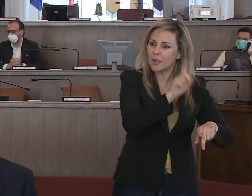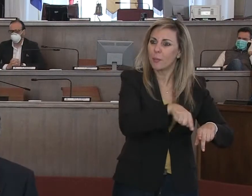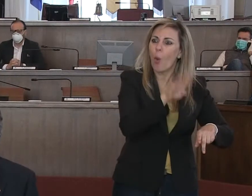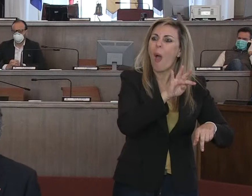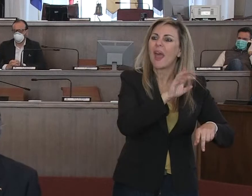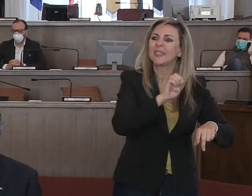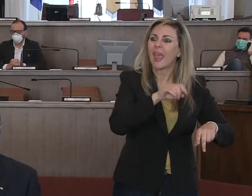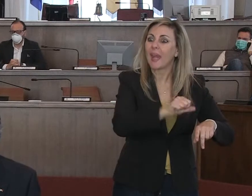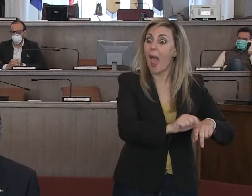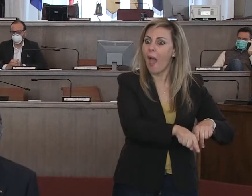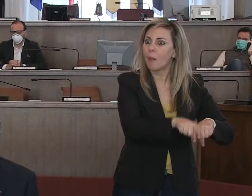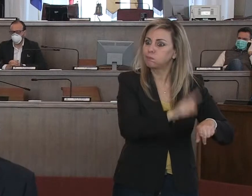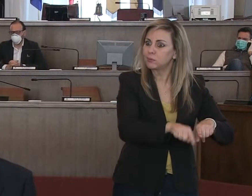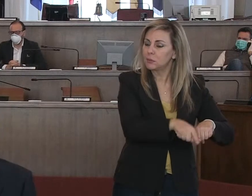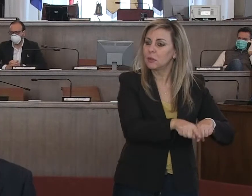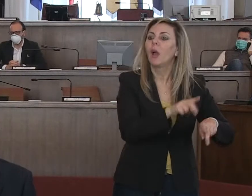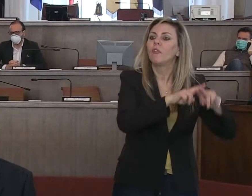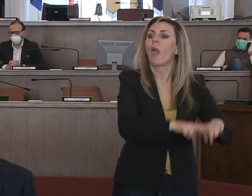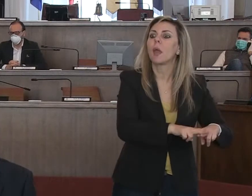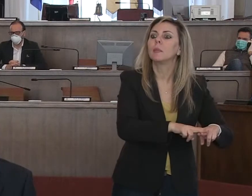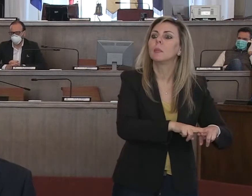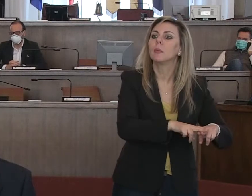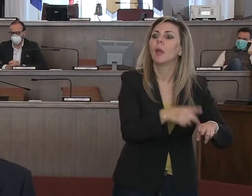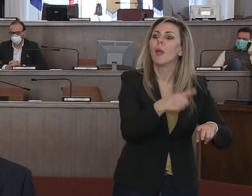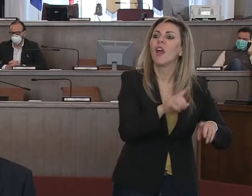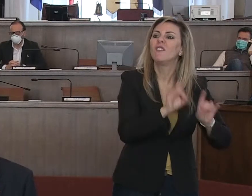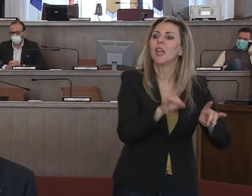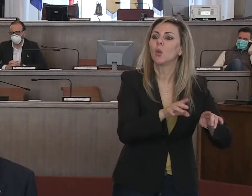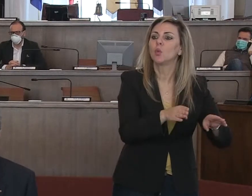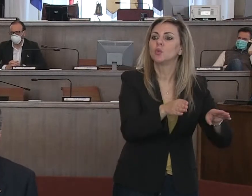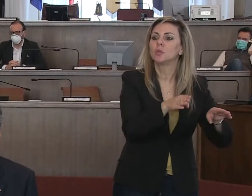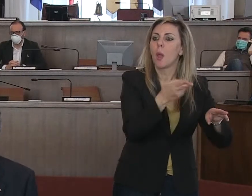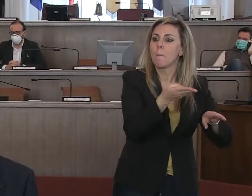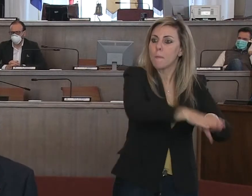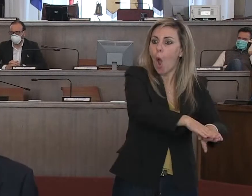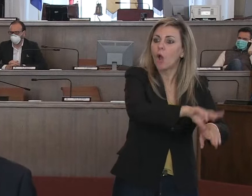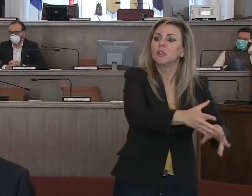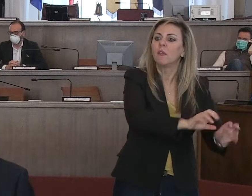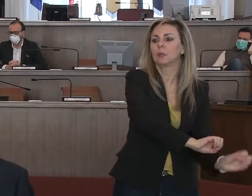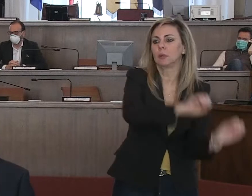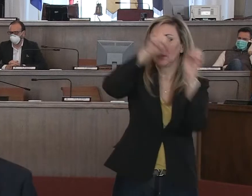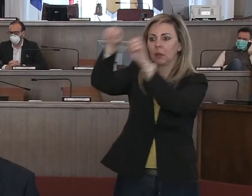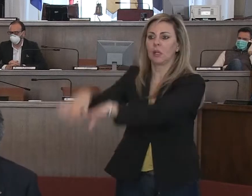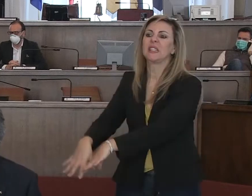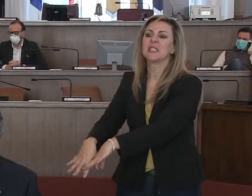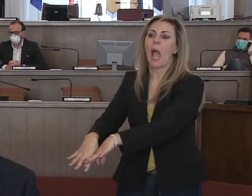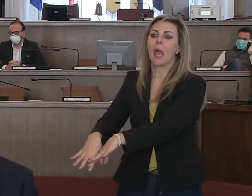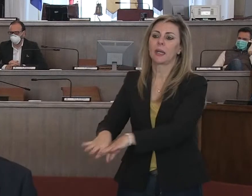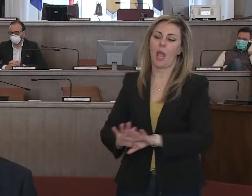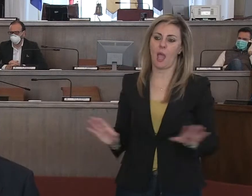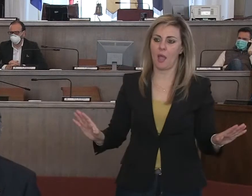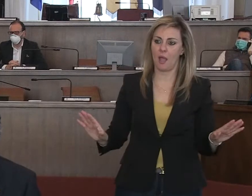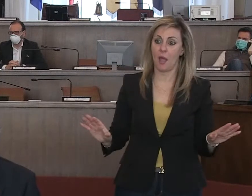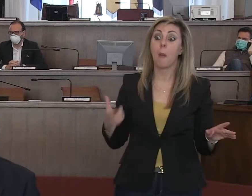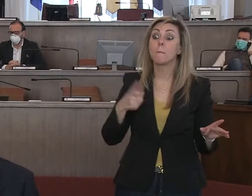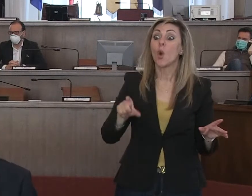e solo successivamente essere conferite in discarica. Discarica perché poi l'Abruzzo non ha altri